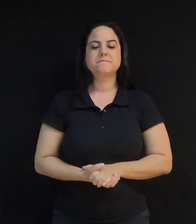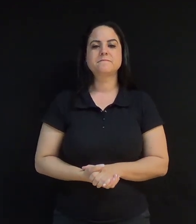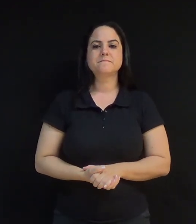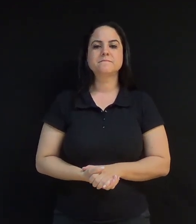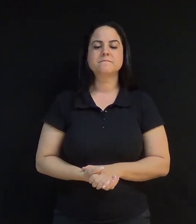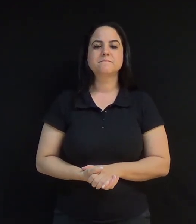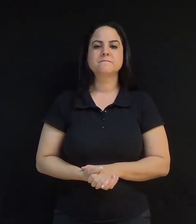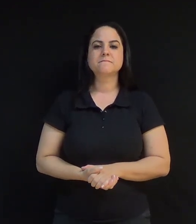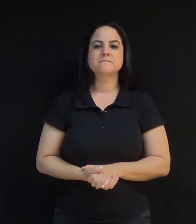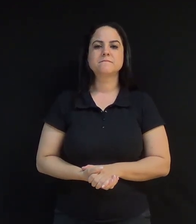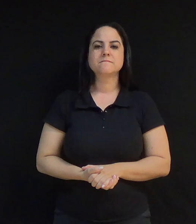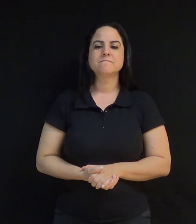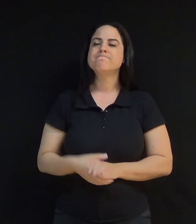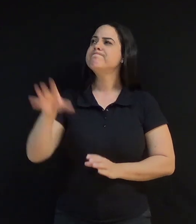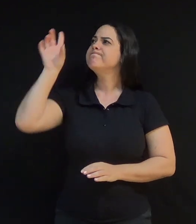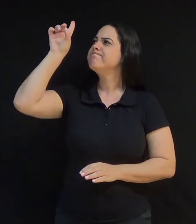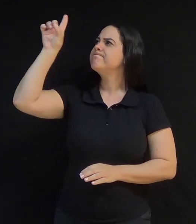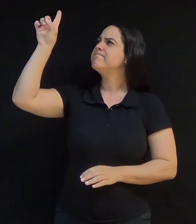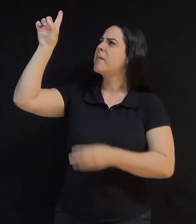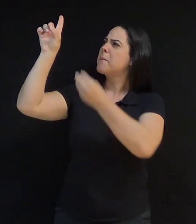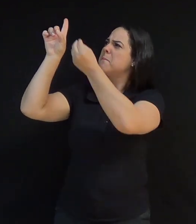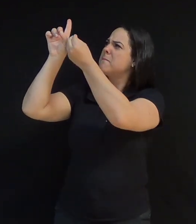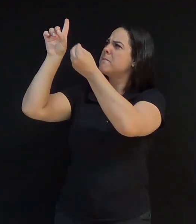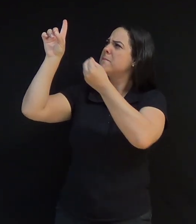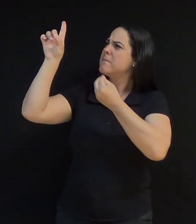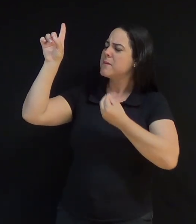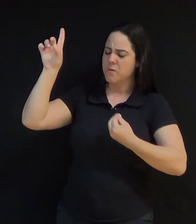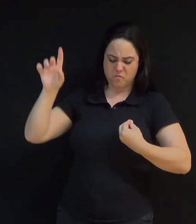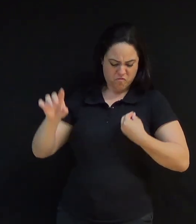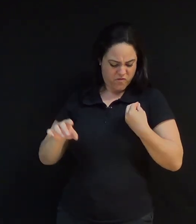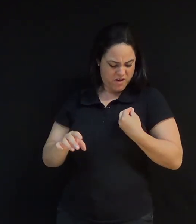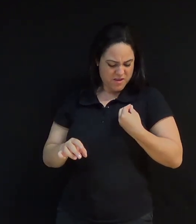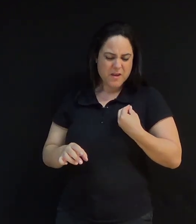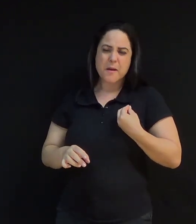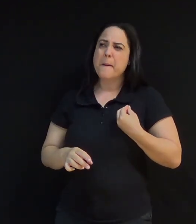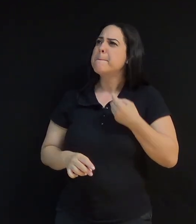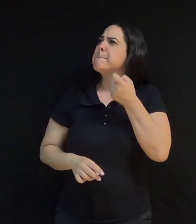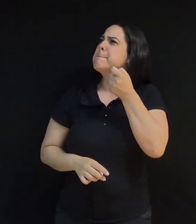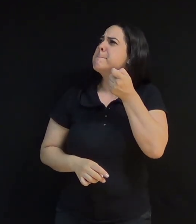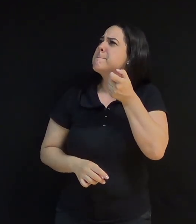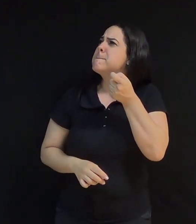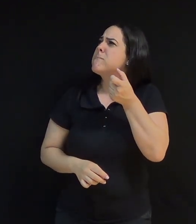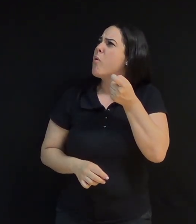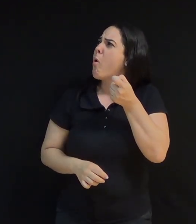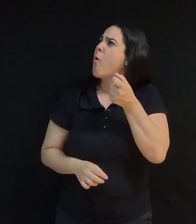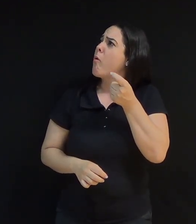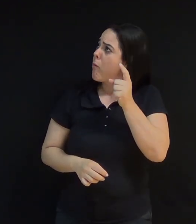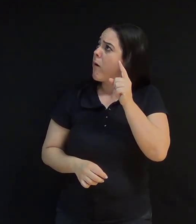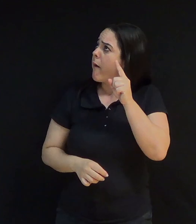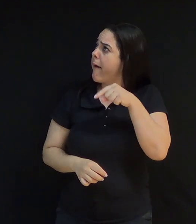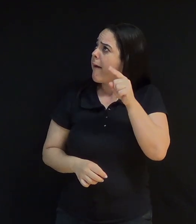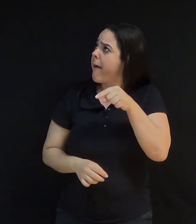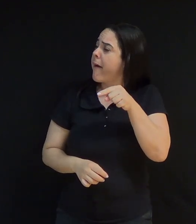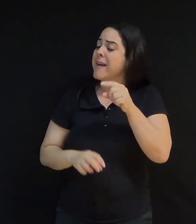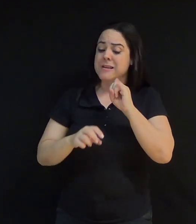Deixe os meus dias o cumprimento de um palmo A duração da minha vida é nada diante de ti